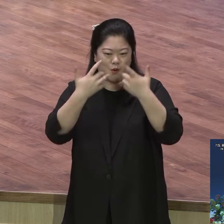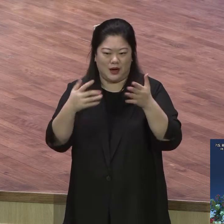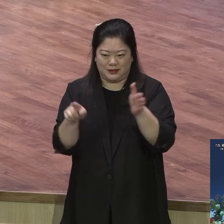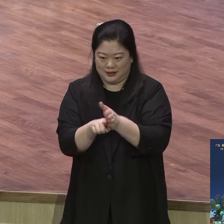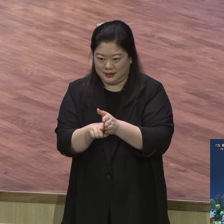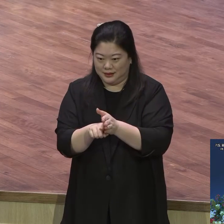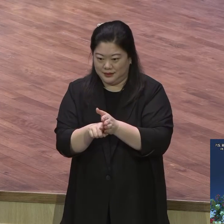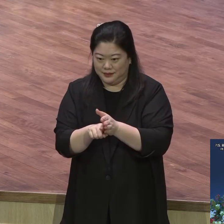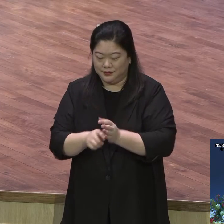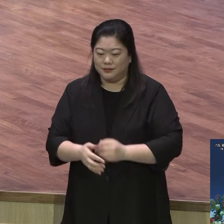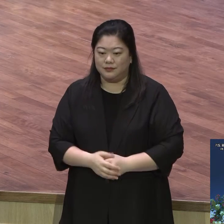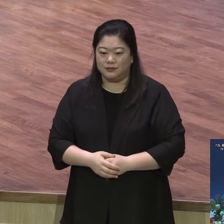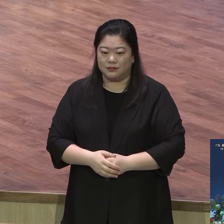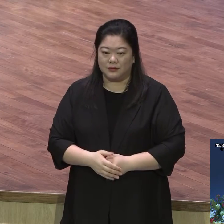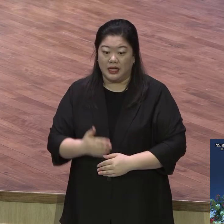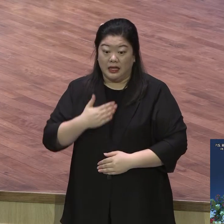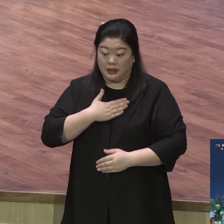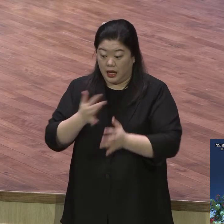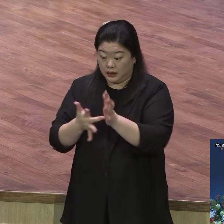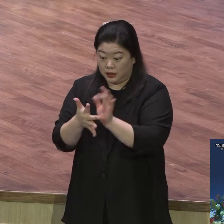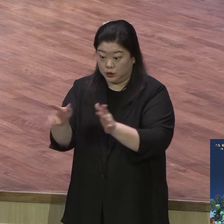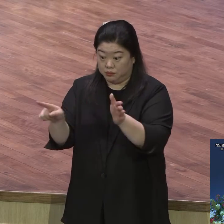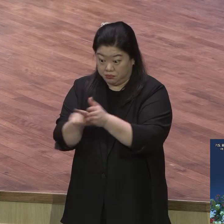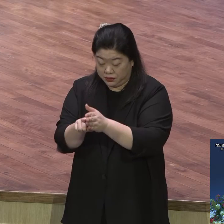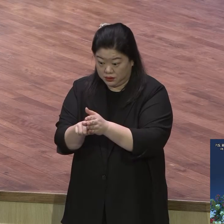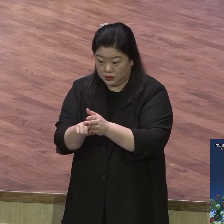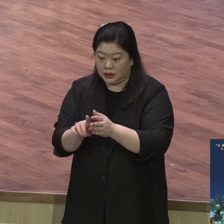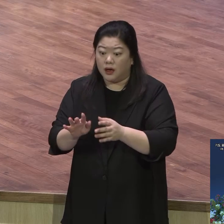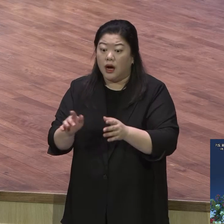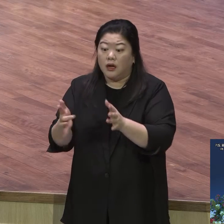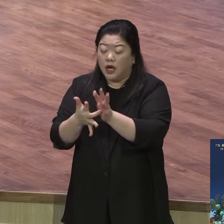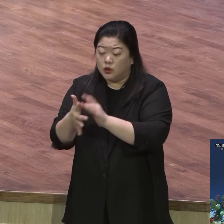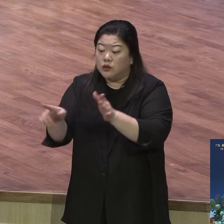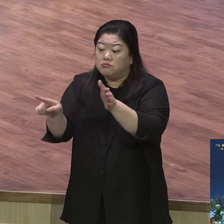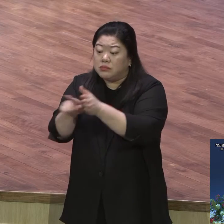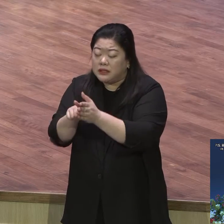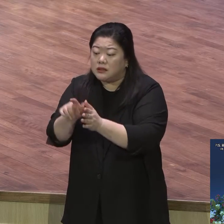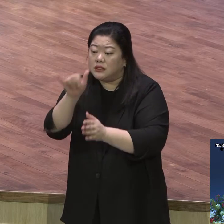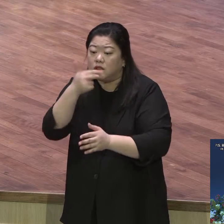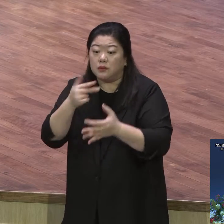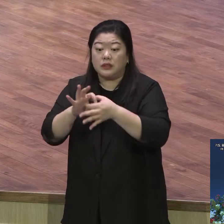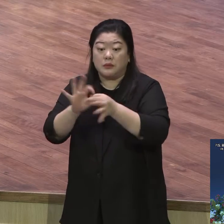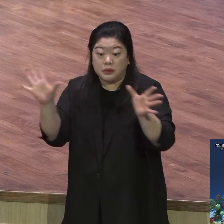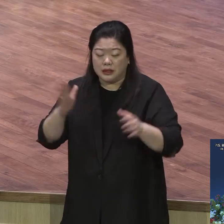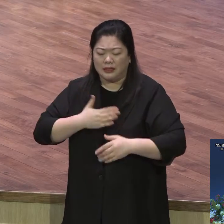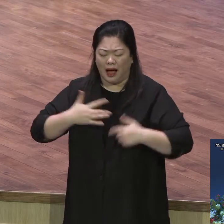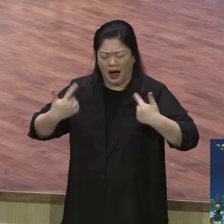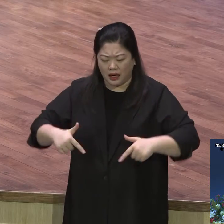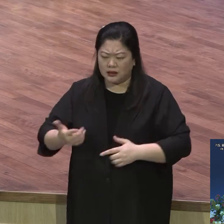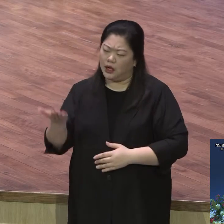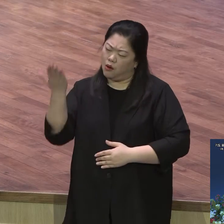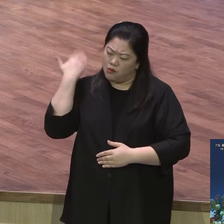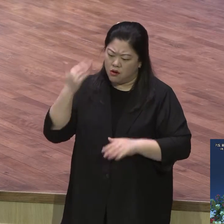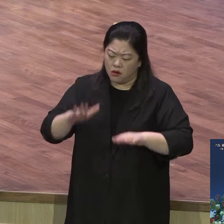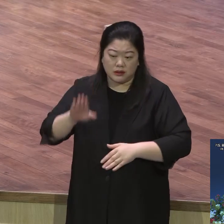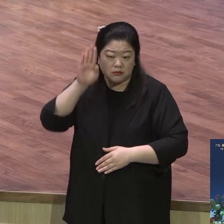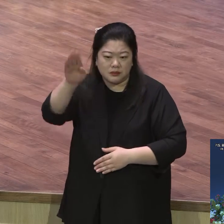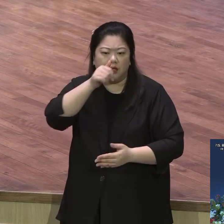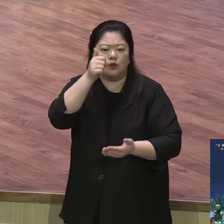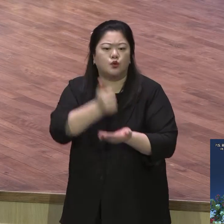삶은 과거 현재 미래에 죄를 지어요. 짓는 죄를 지어서 불안과 초등 속에 죄의 대가를 받게 돼 있어요. 세상에도